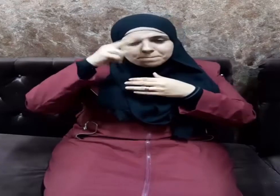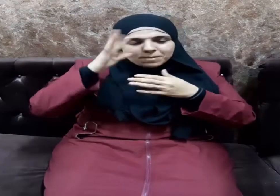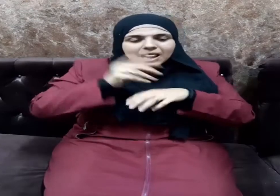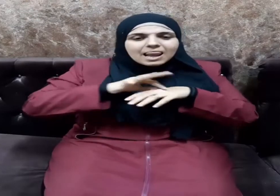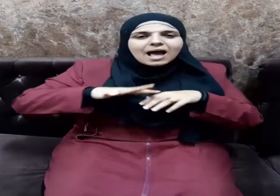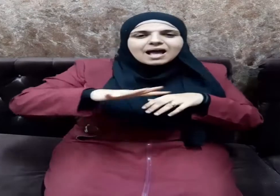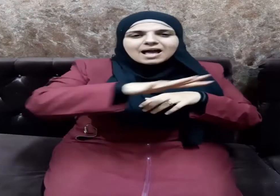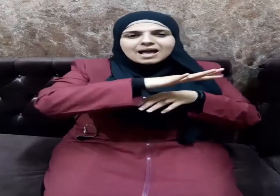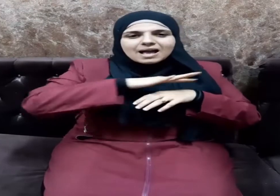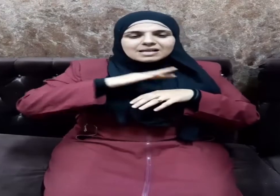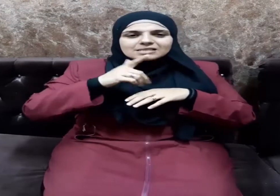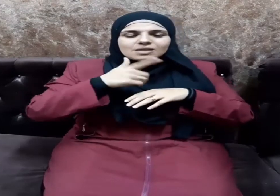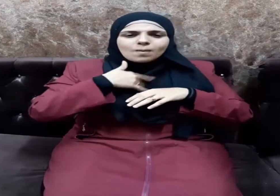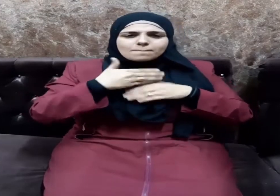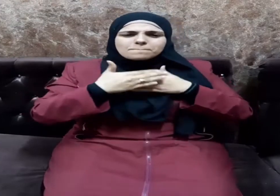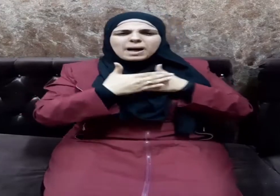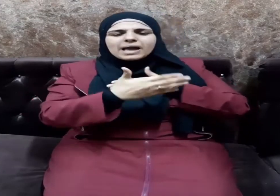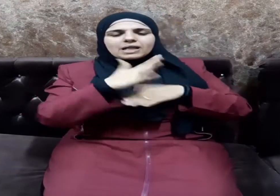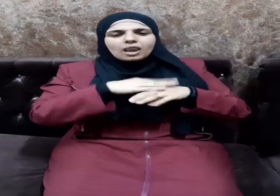الناس بعيد من النار